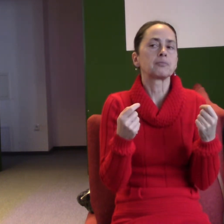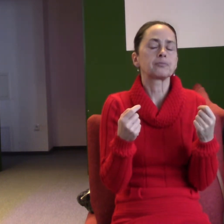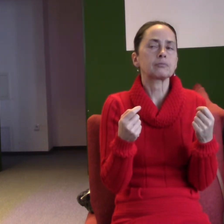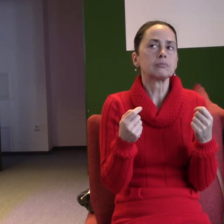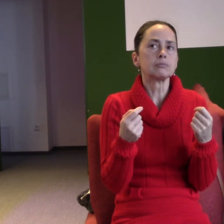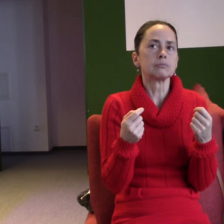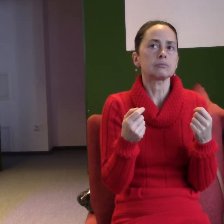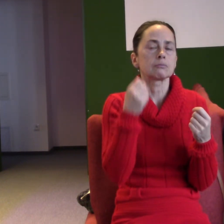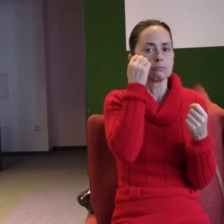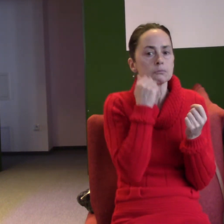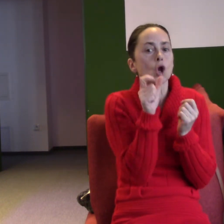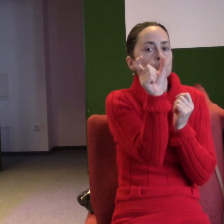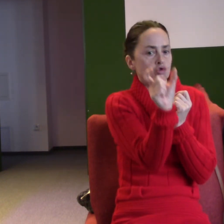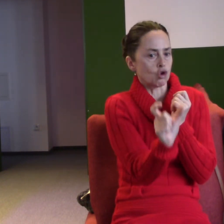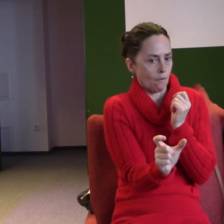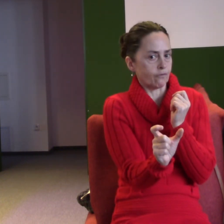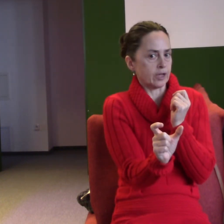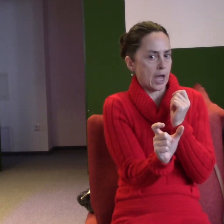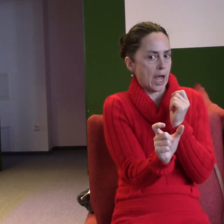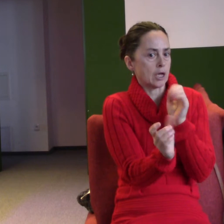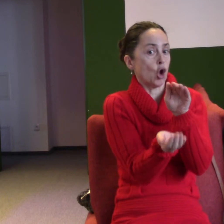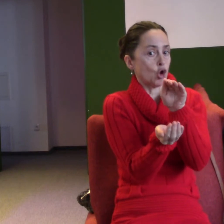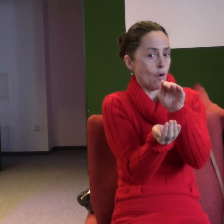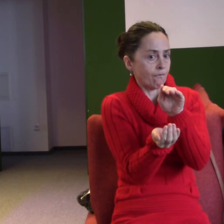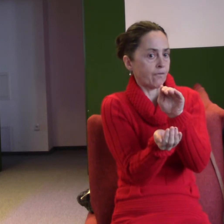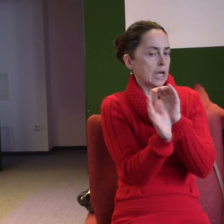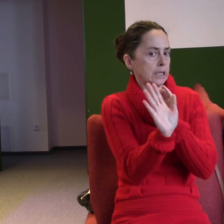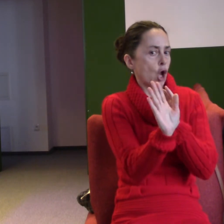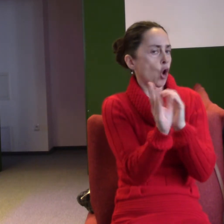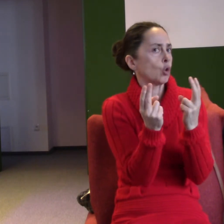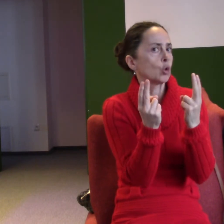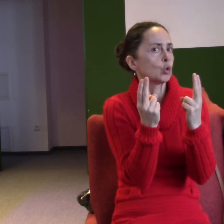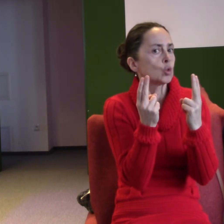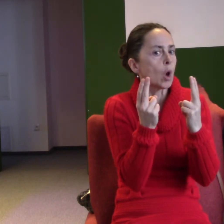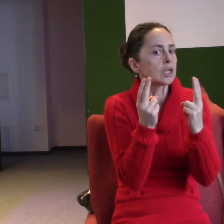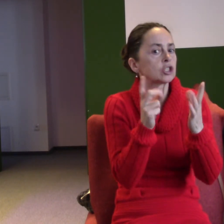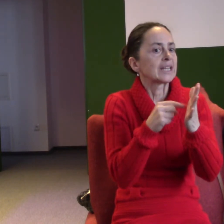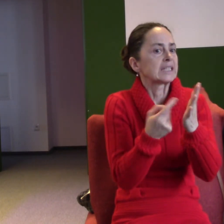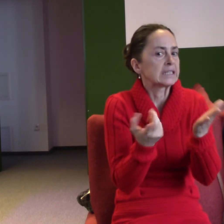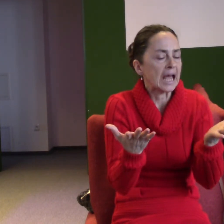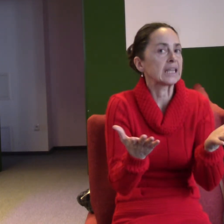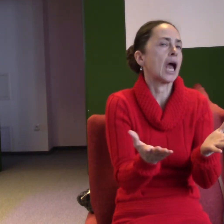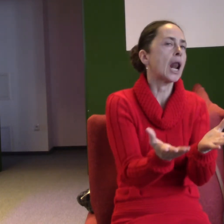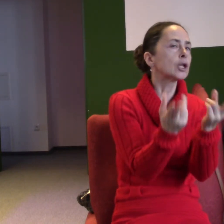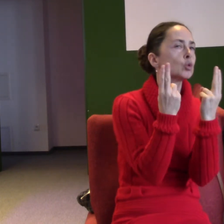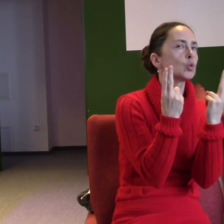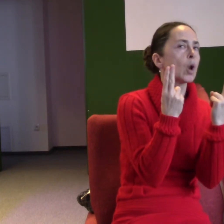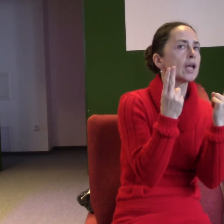člověk se chová, jak žije, ale chceme mluvit o radosti, která je nadpřirozená a o radosti, která se